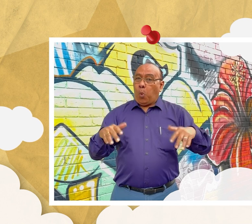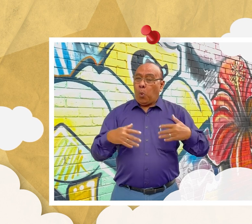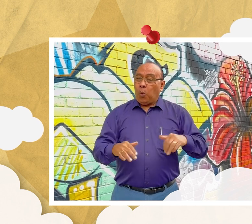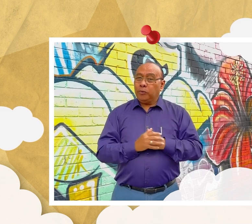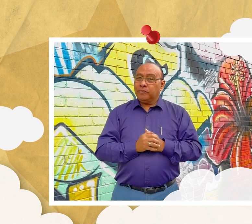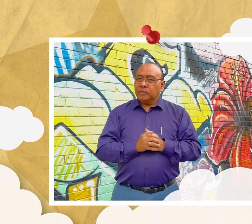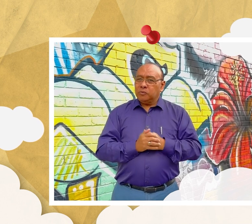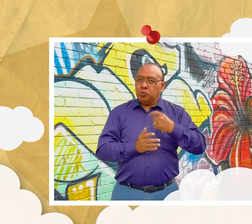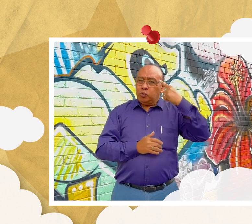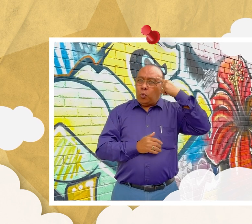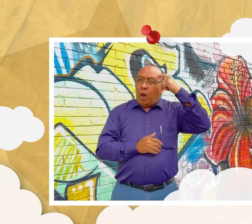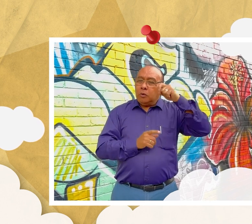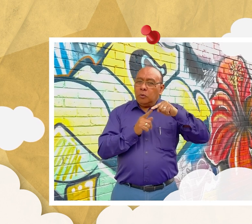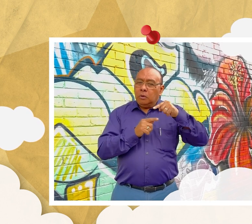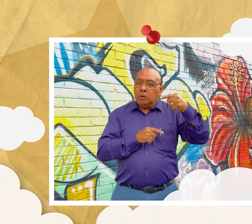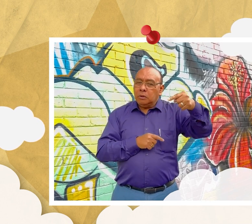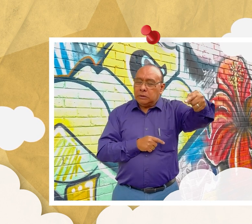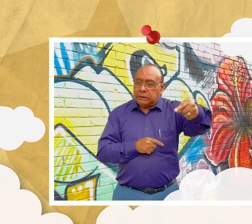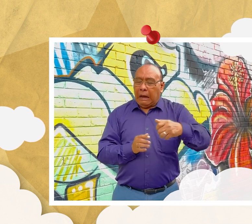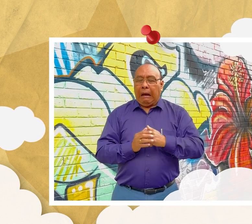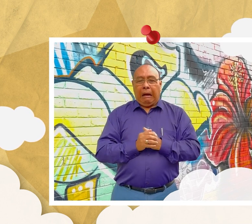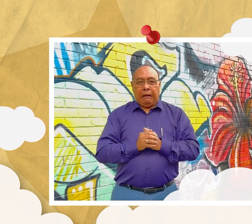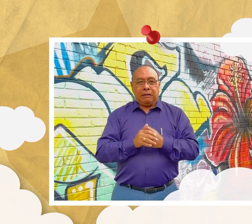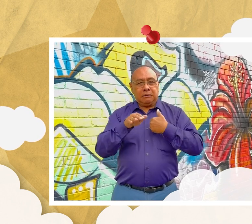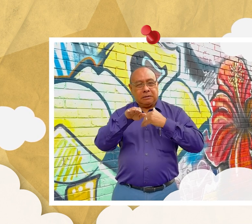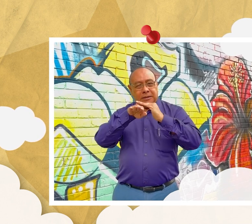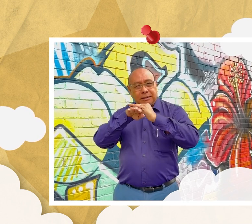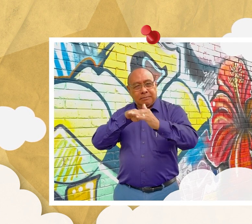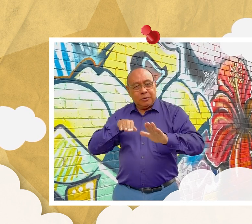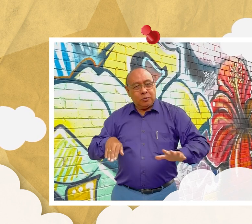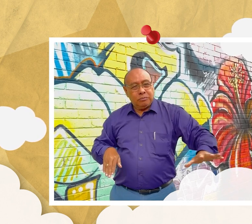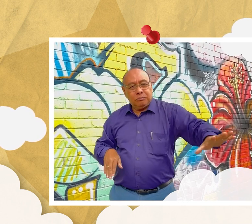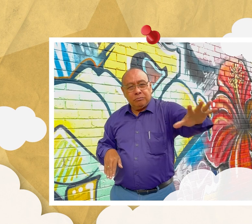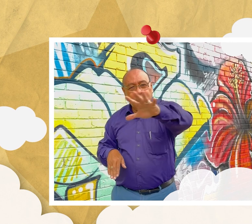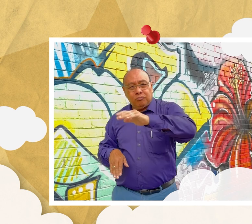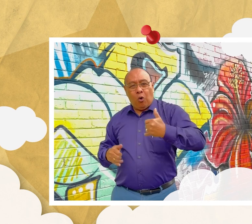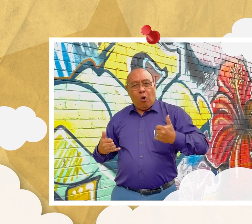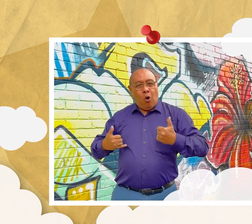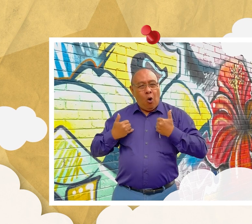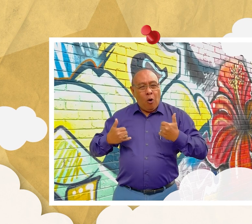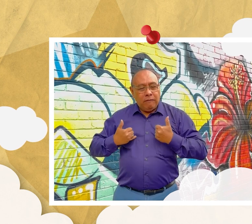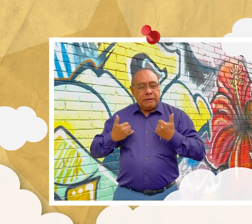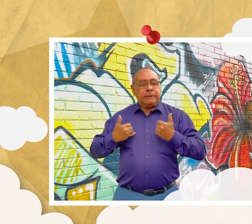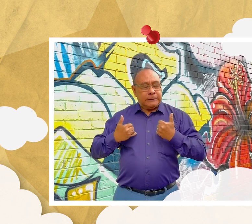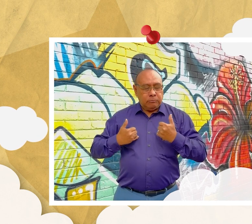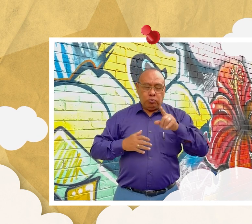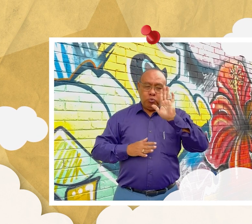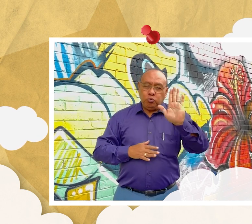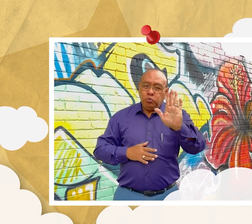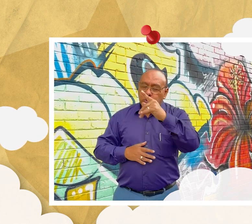alcanzado logros importantes que han ayudado a reducir las brechas. Mi sueño para el futuro es que los jóvenes construyan sus